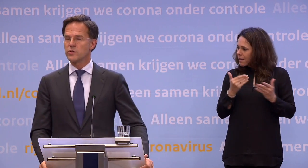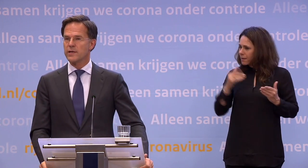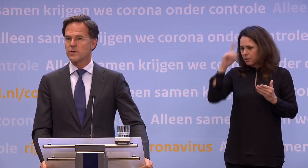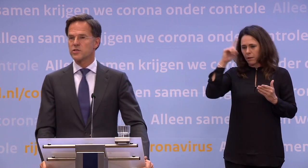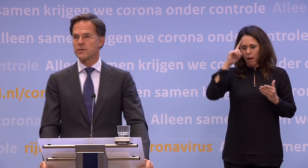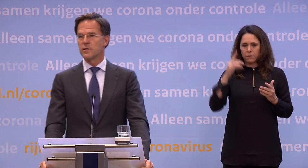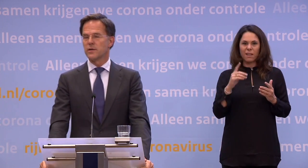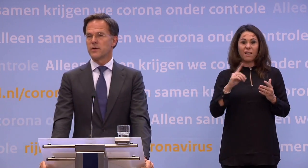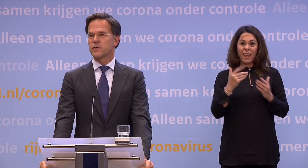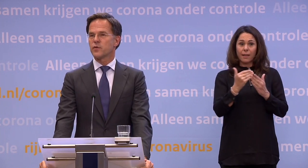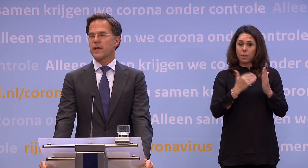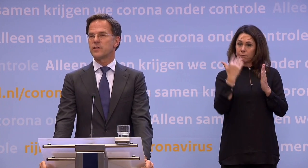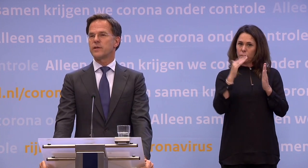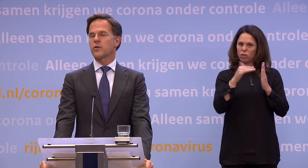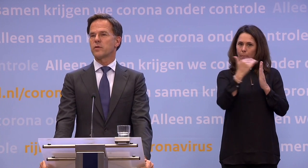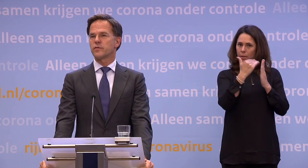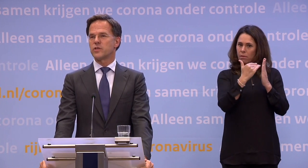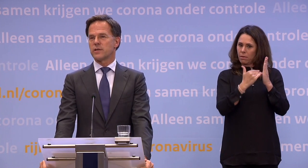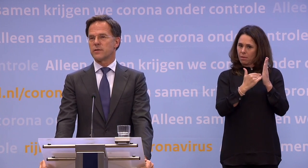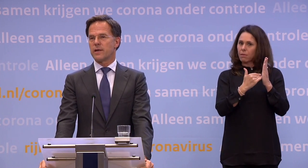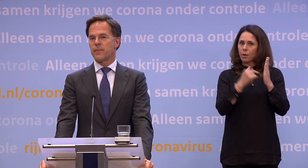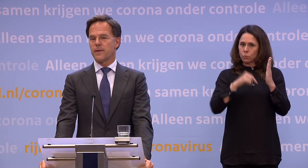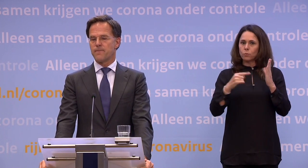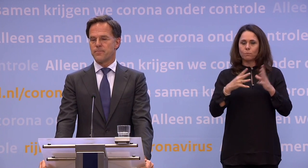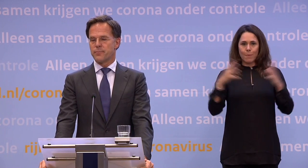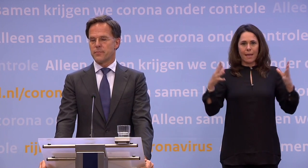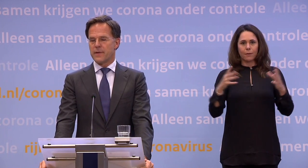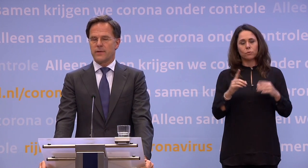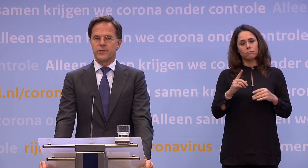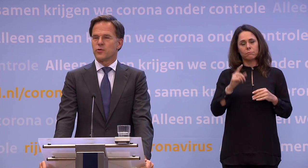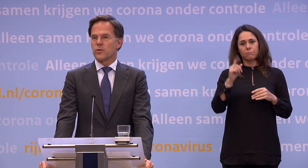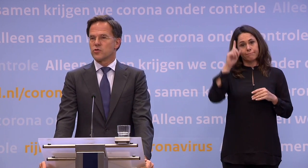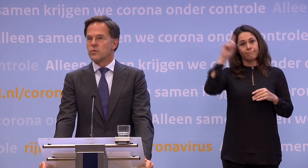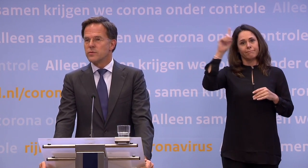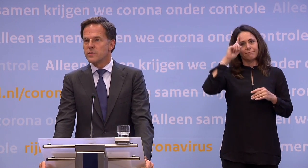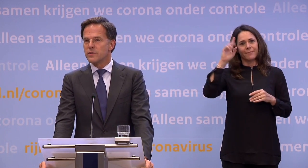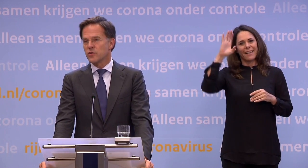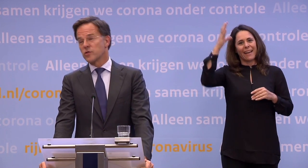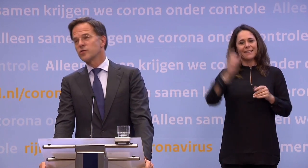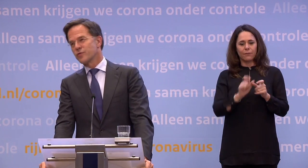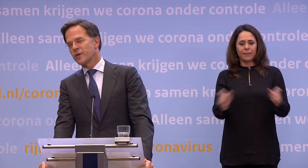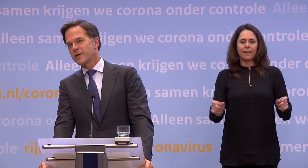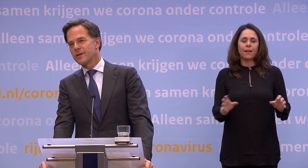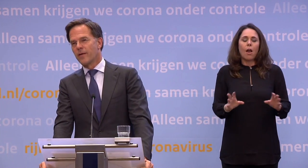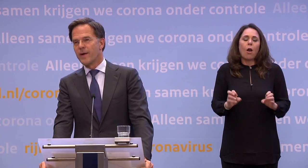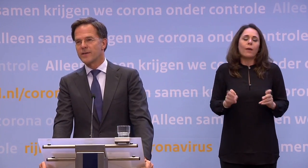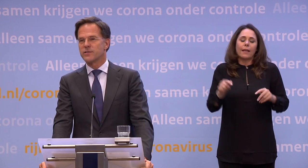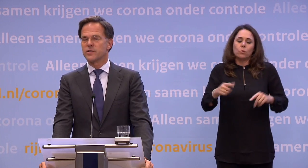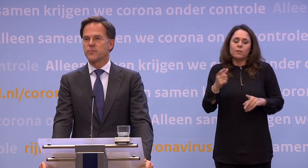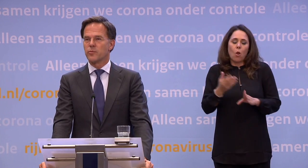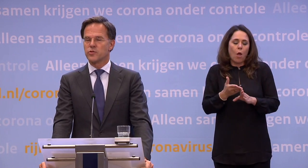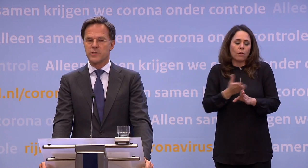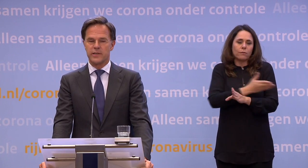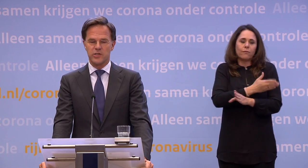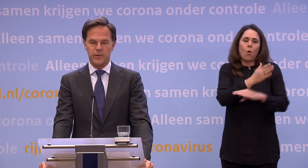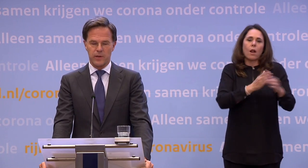nu toe in de routekaart hadden staan. Wat voor creatieve dingen kunnen we verzinnen? En ja, dat is niet zo leuk als nu. Althans voor half maart,